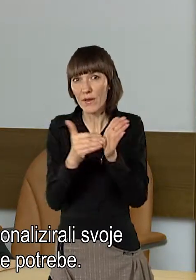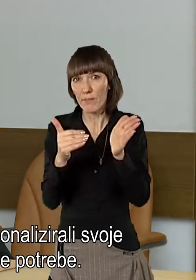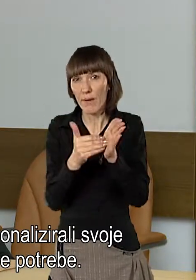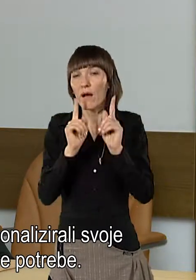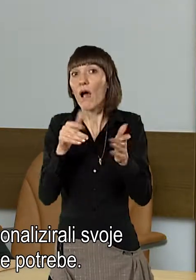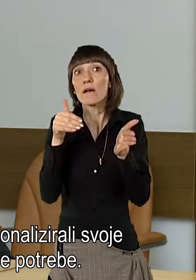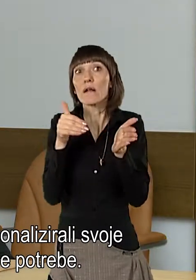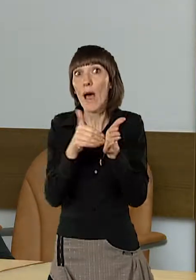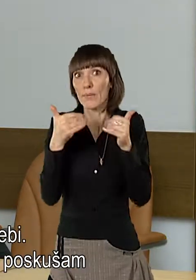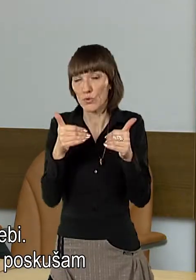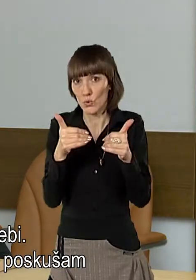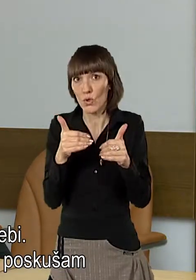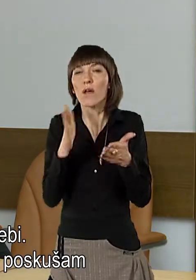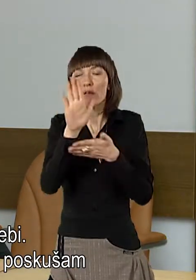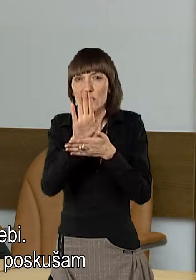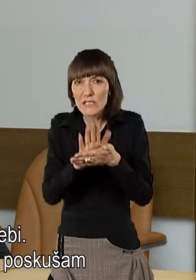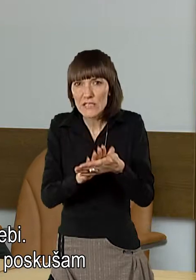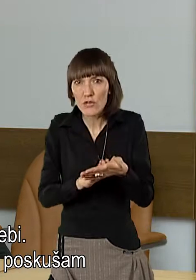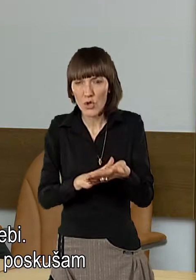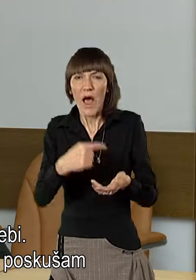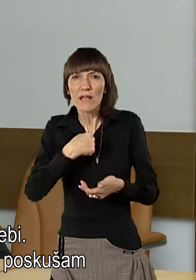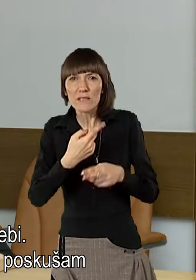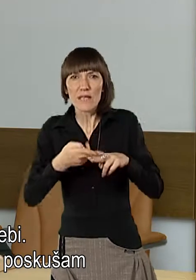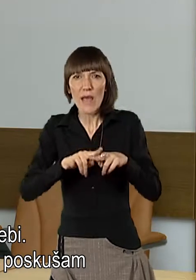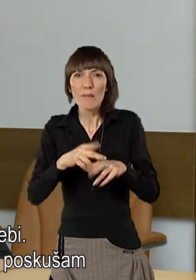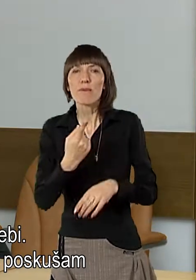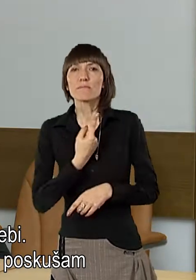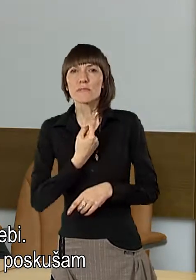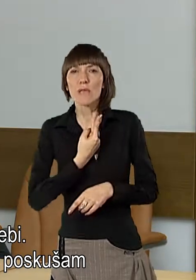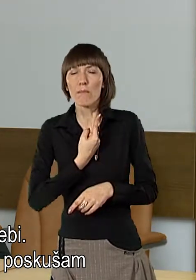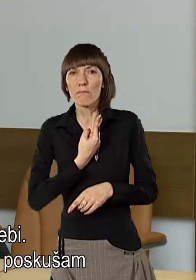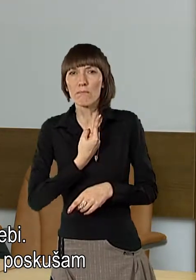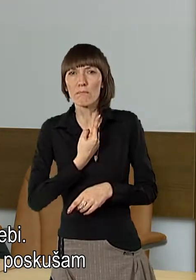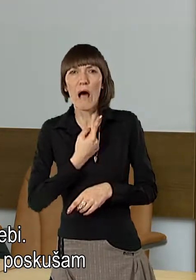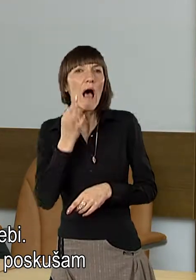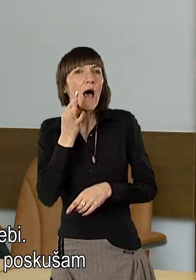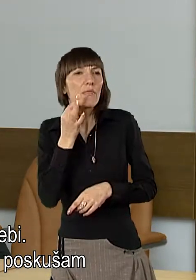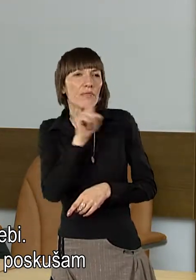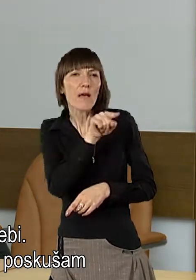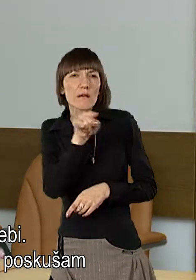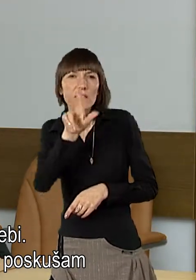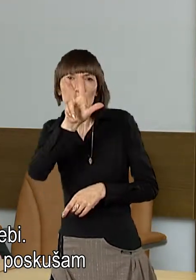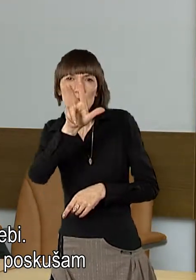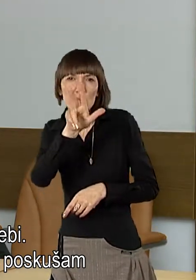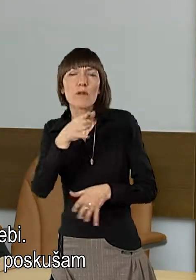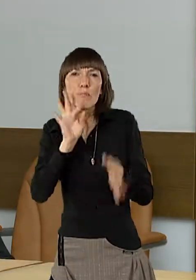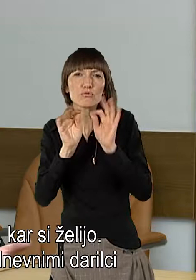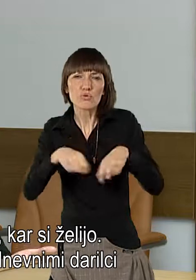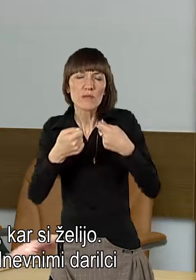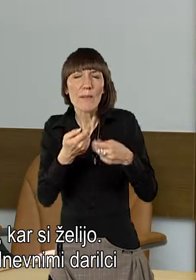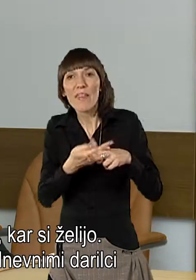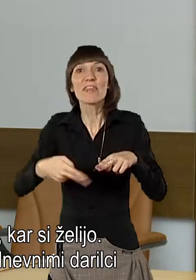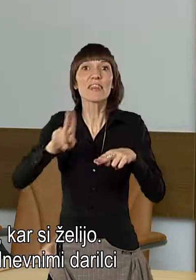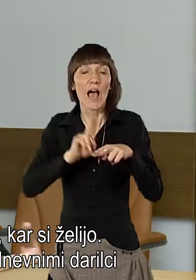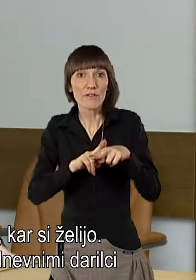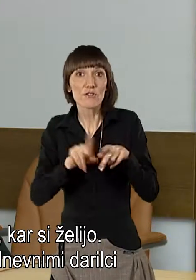potrebe. Nismo začeli pravzaprav, kaj jaz najbolj pre sebi, nekaj letno pač skušamo omogočiti še